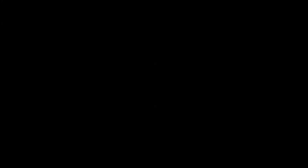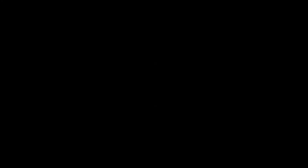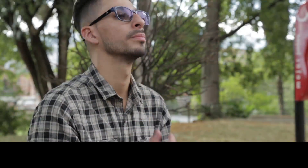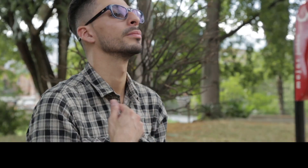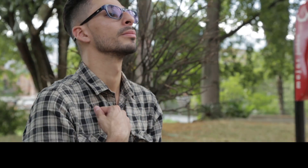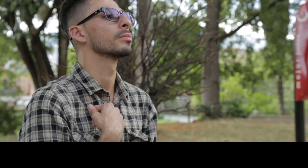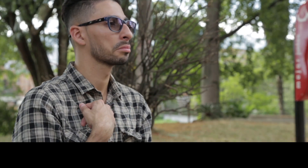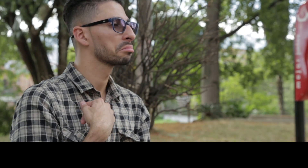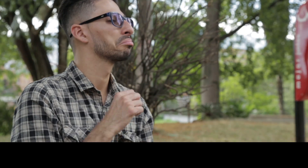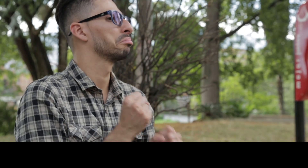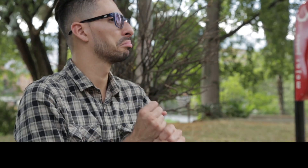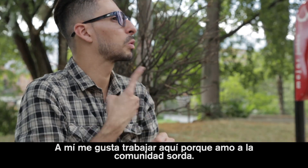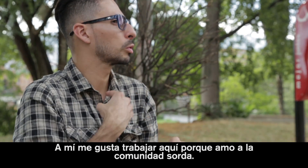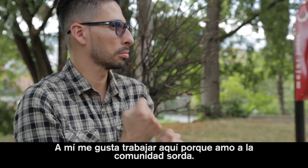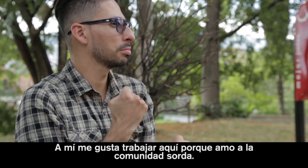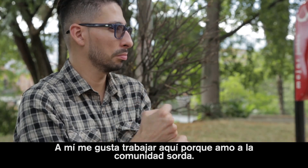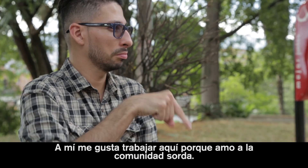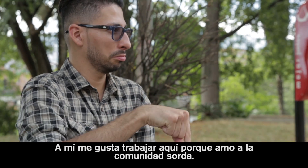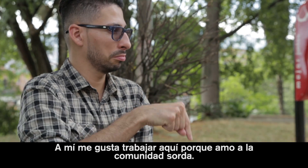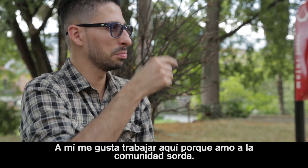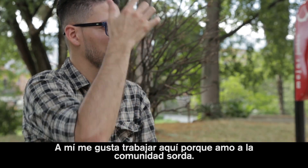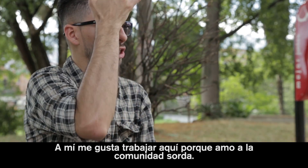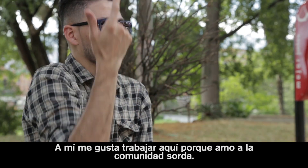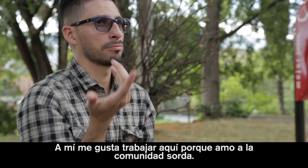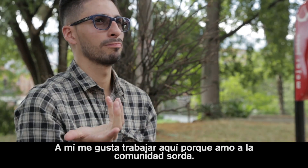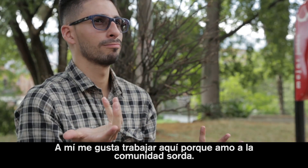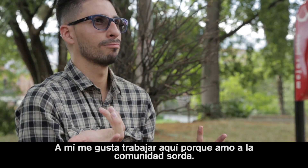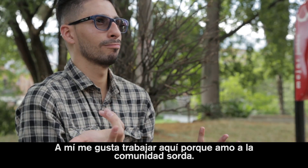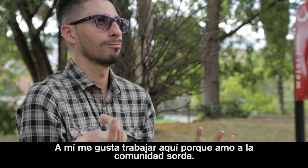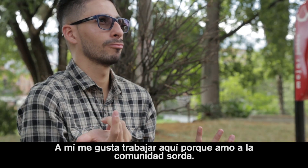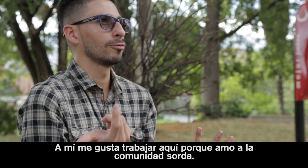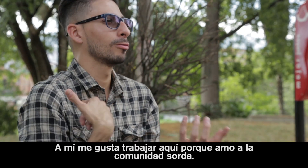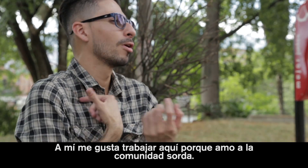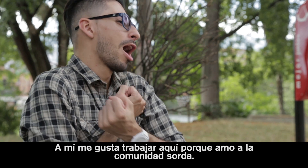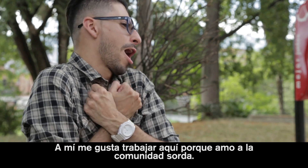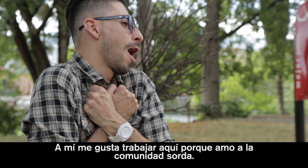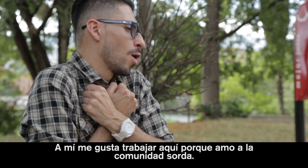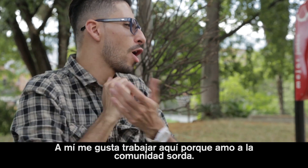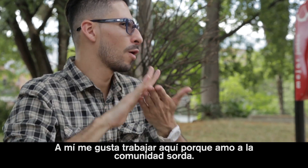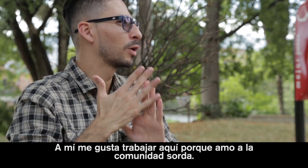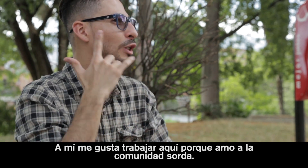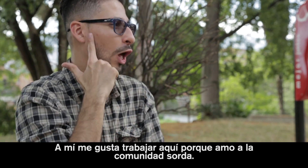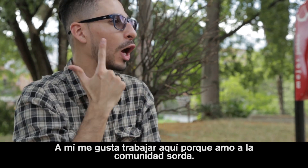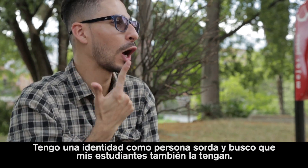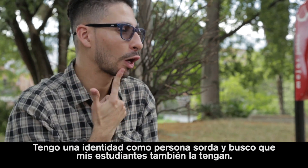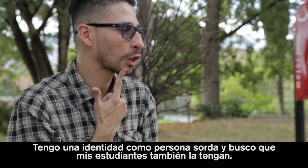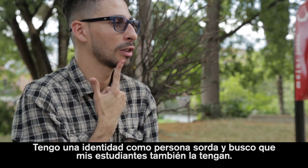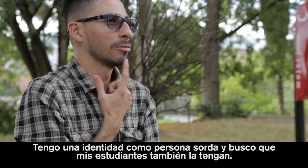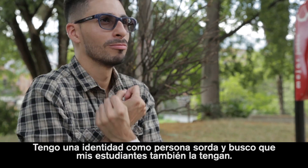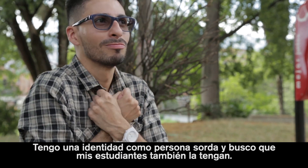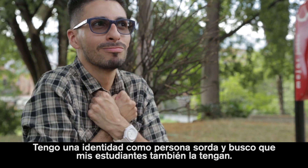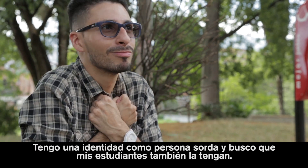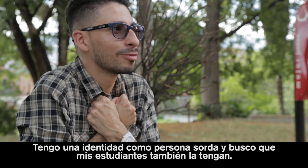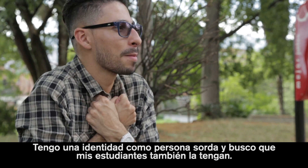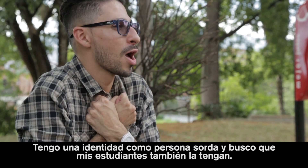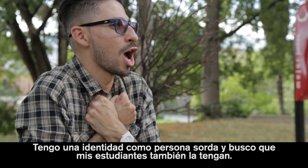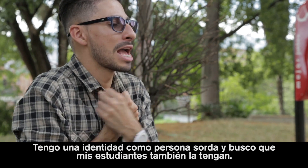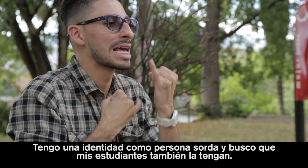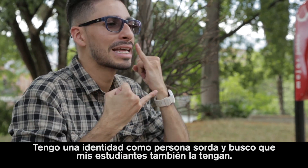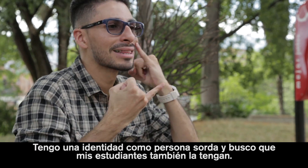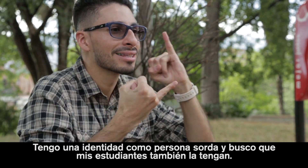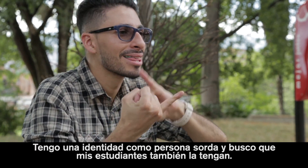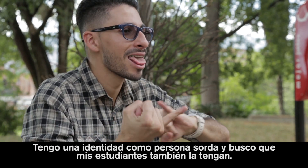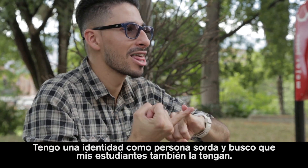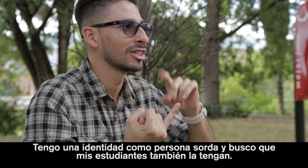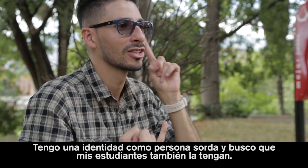Música A mi me gustaba trabajar aquí porque amo a la comunidad sorda Tengo una identidad como persona